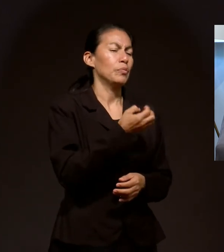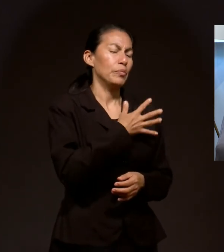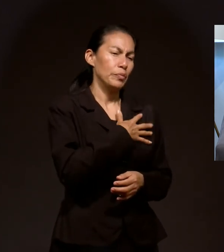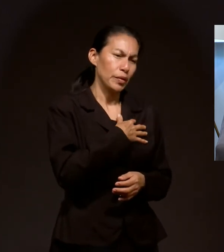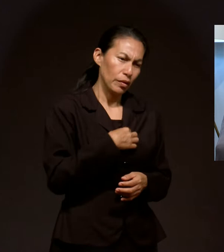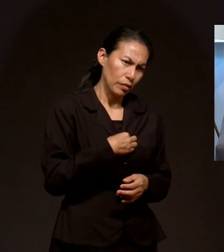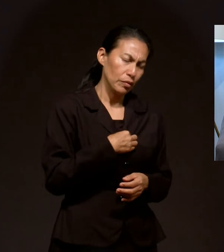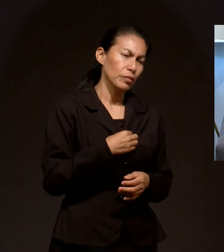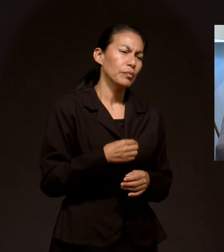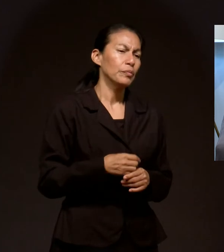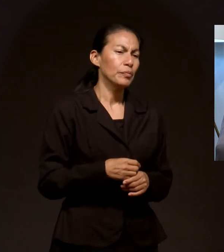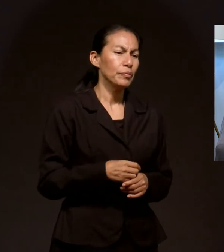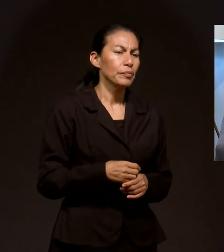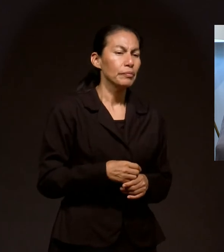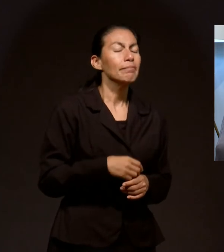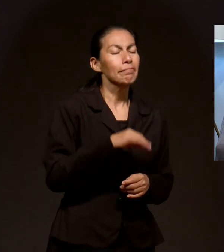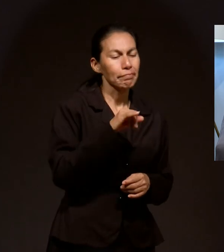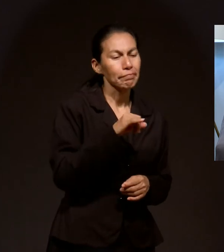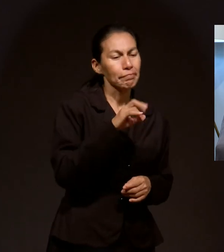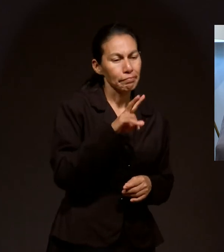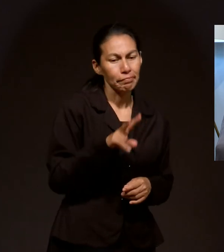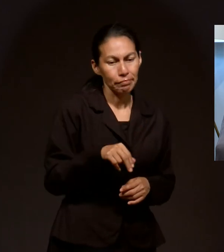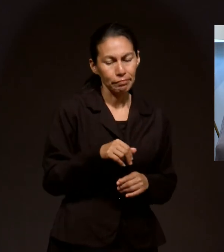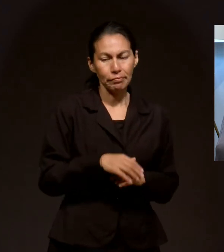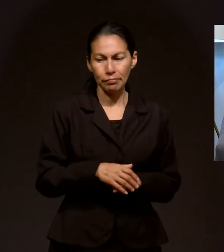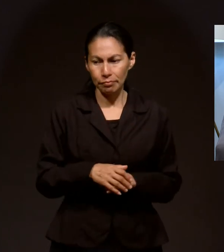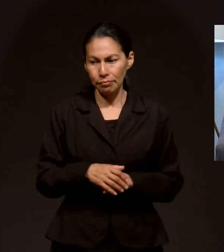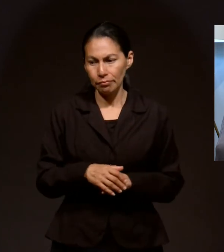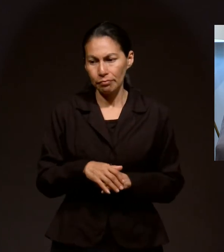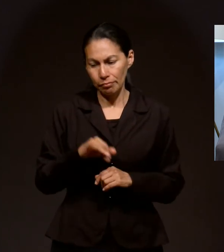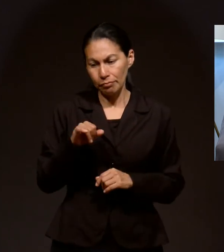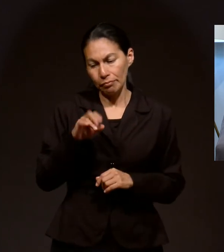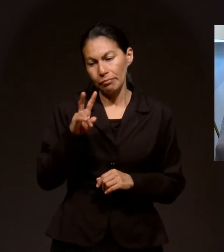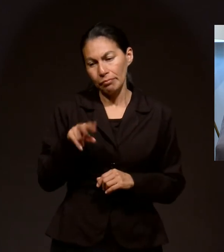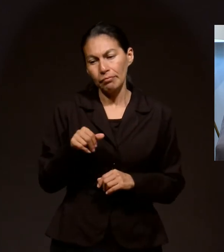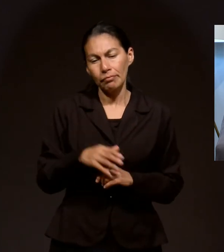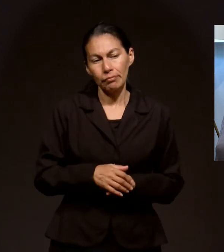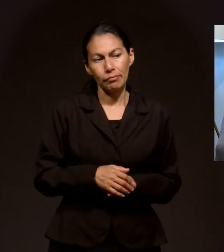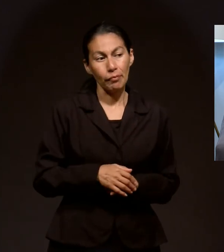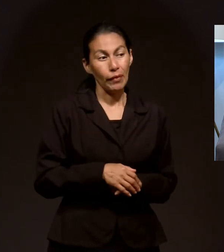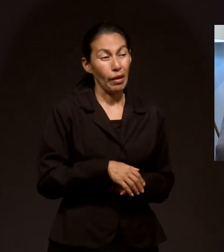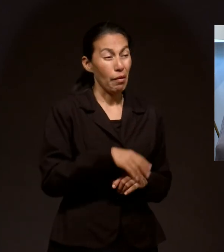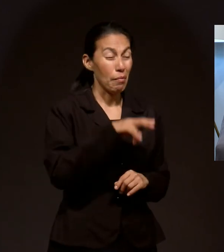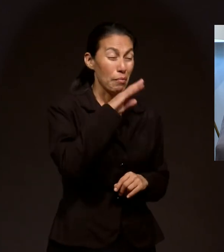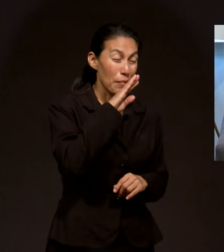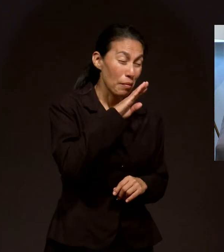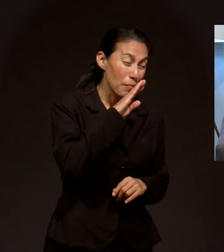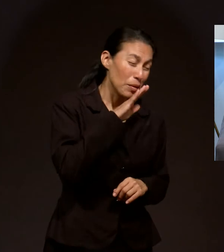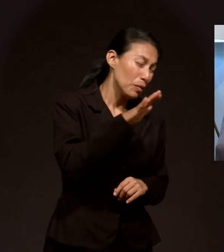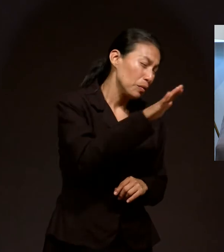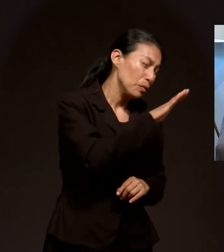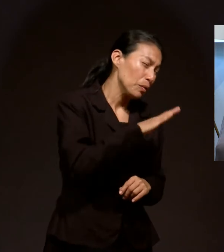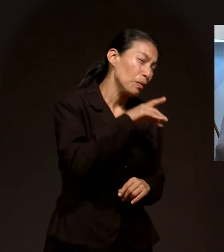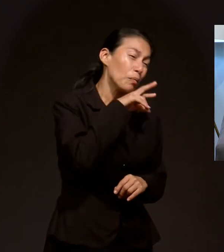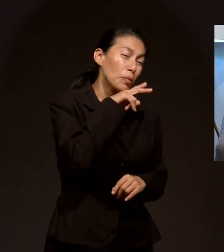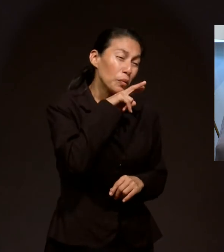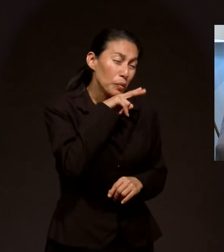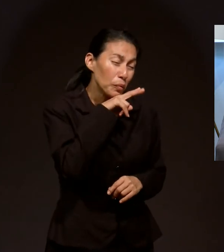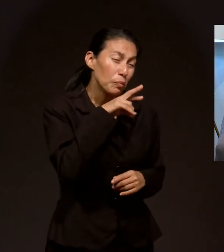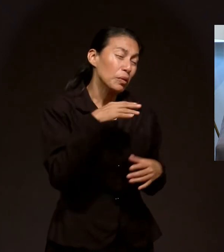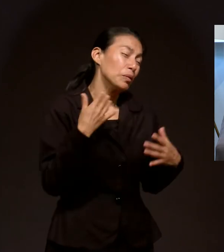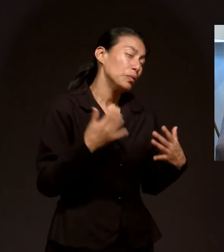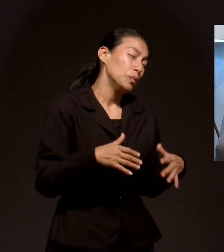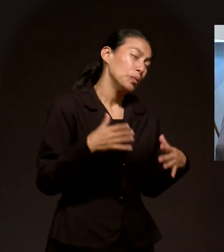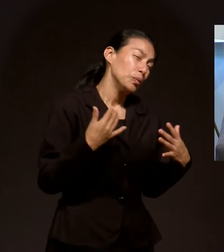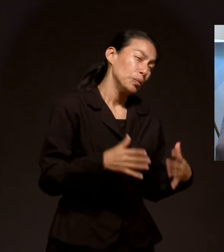también orando por sus hijos. Así es. Porque es una preocupación grande de toda madre, ¿no? De todo